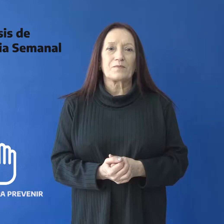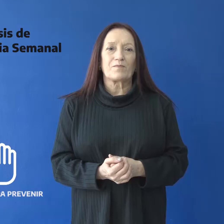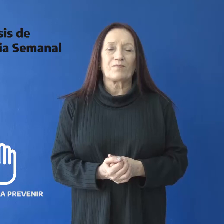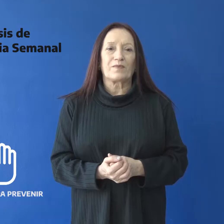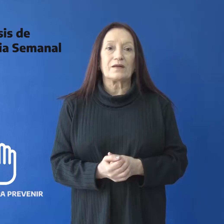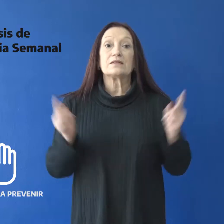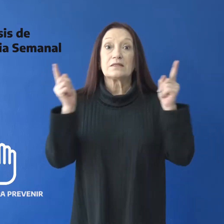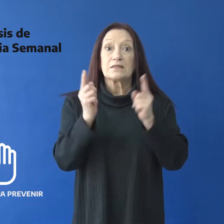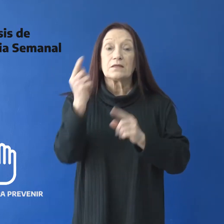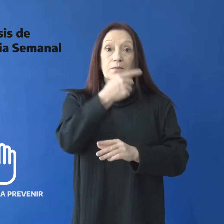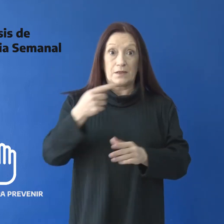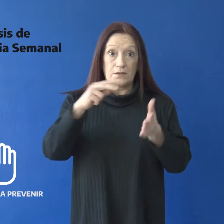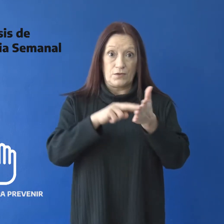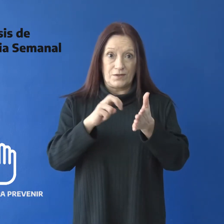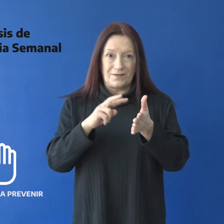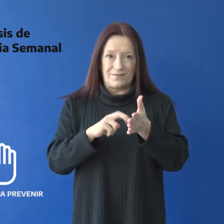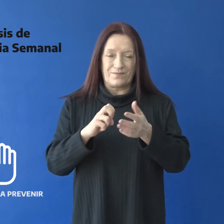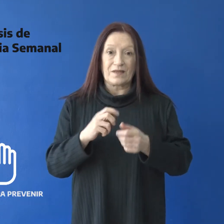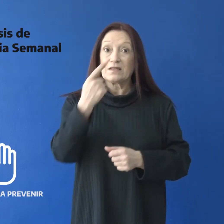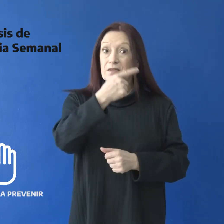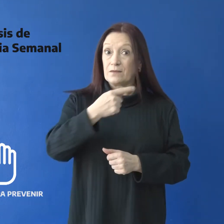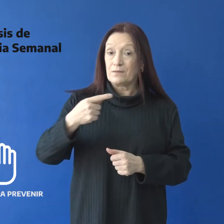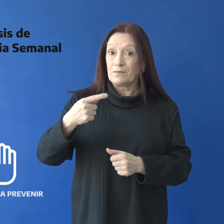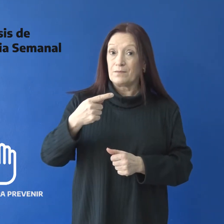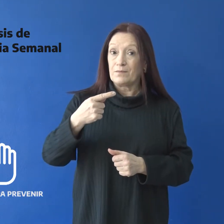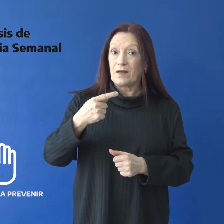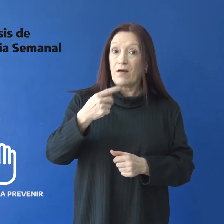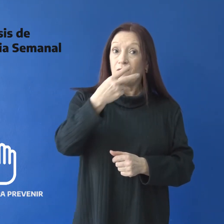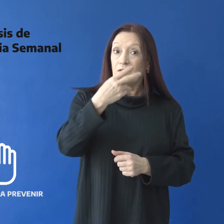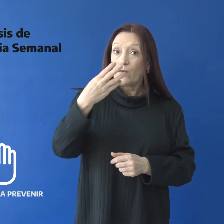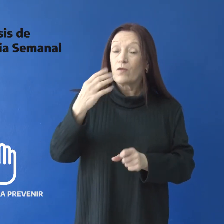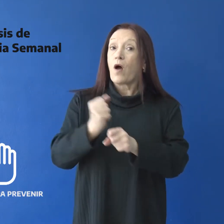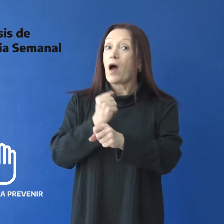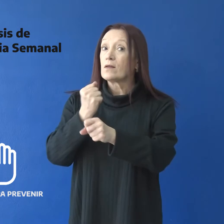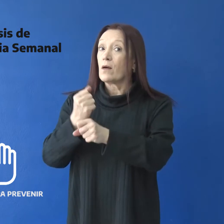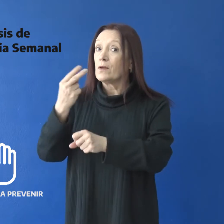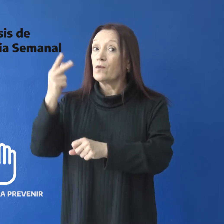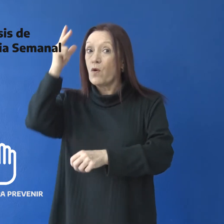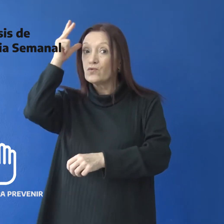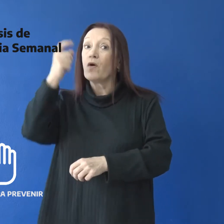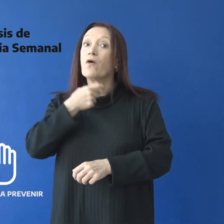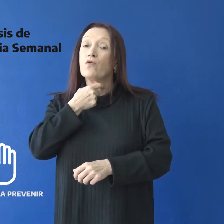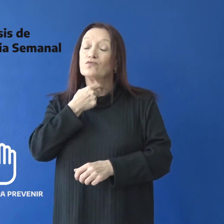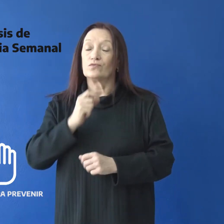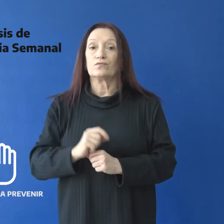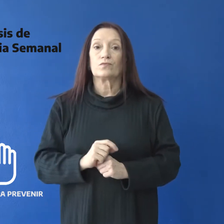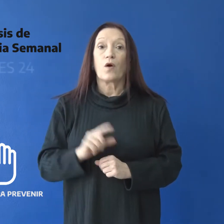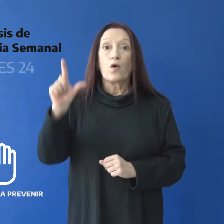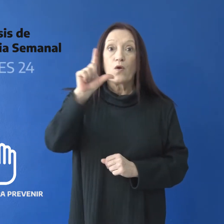Síntesis semanal de noticias. Semana del 24 al 28 de agosto. Lunes